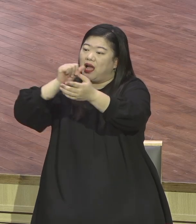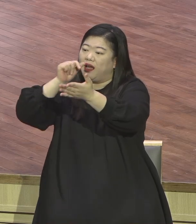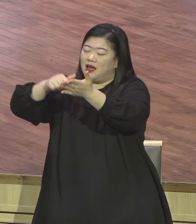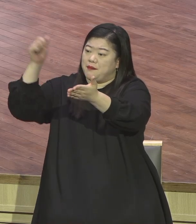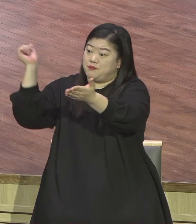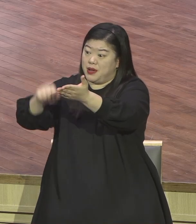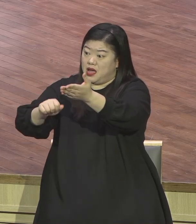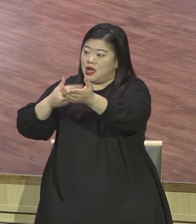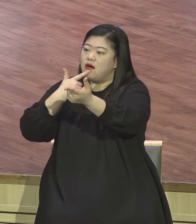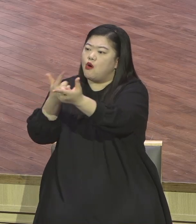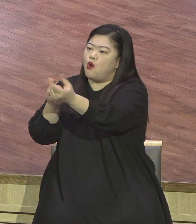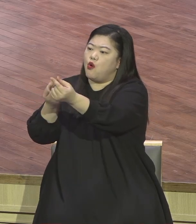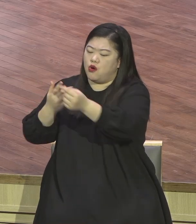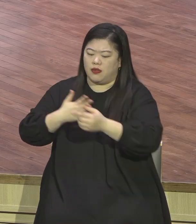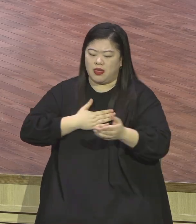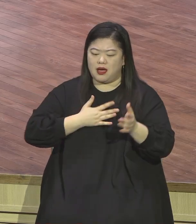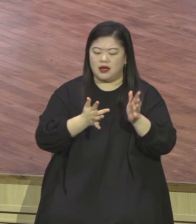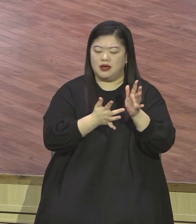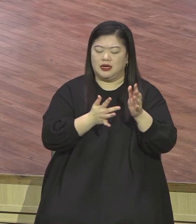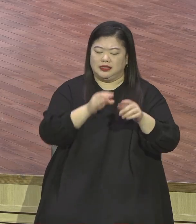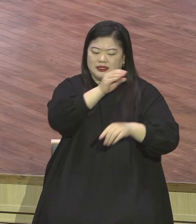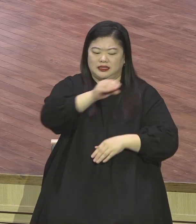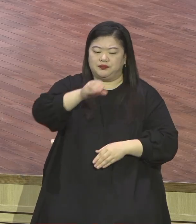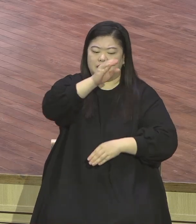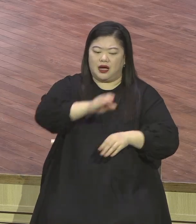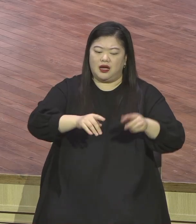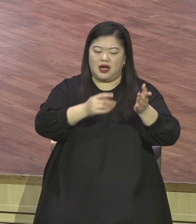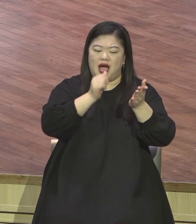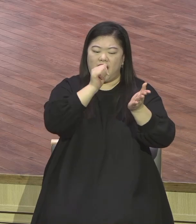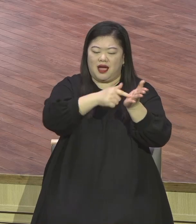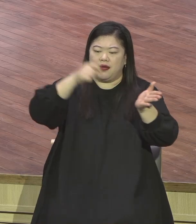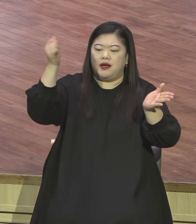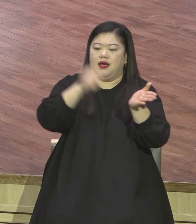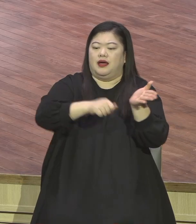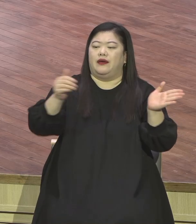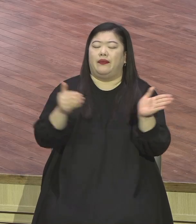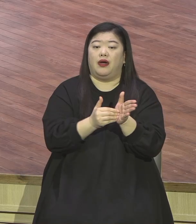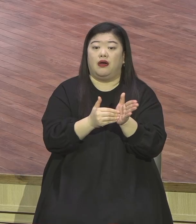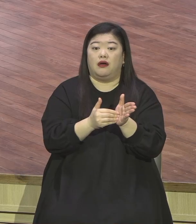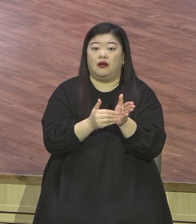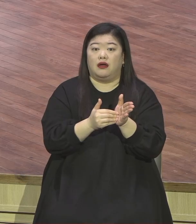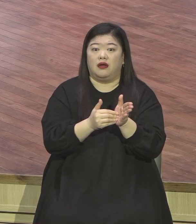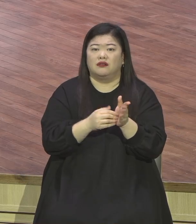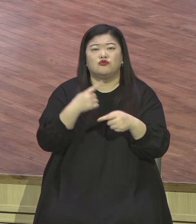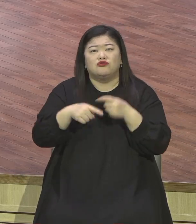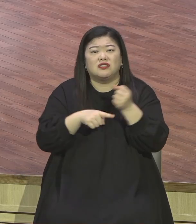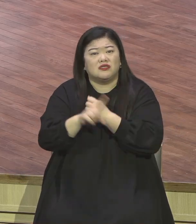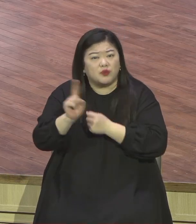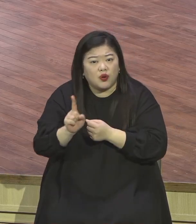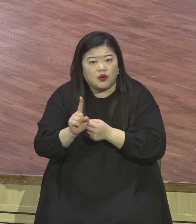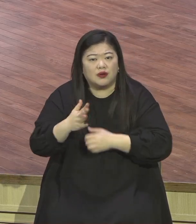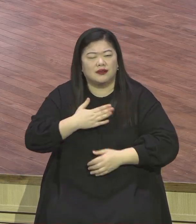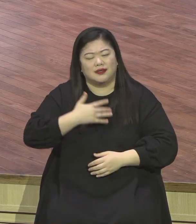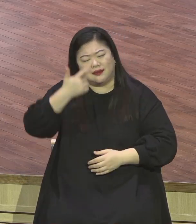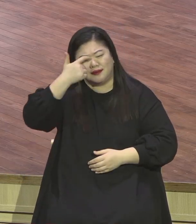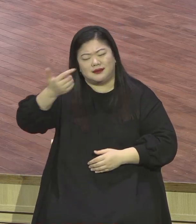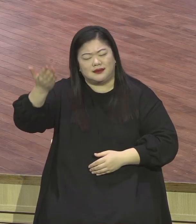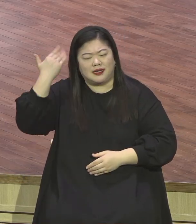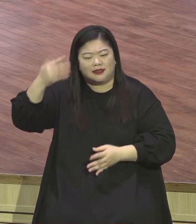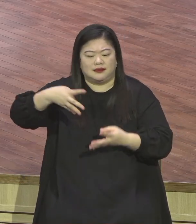나 예수님의 순간에 나는 예수님과 십자에 못박혔다 이 말이 무슨 말이에요 예트를 다 깼다는 것입니다 그 학벌